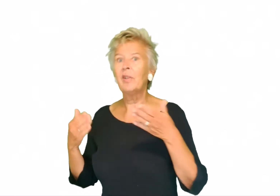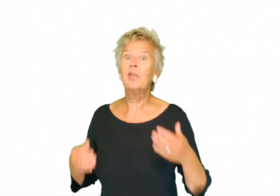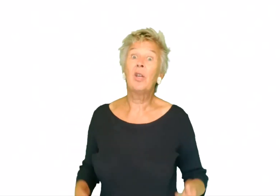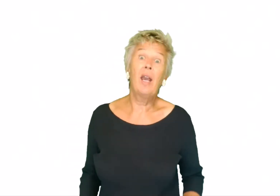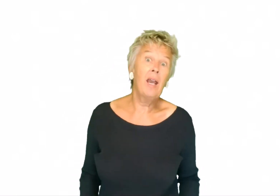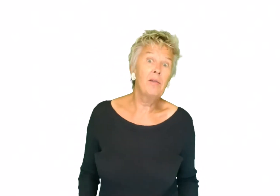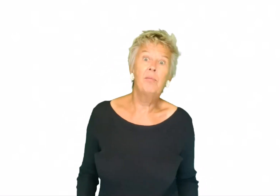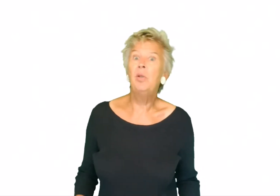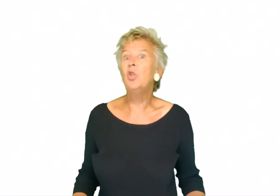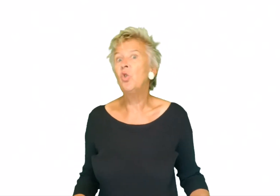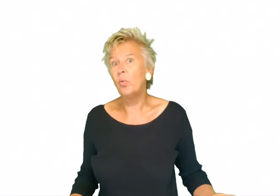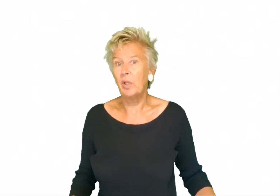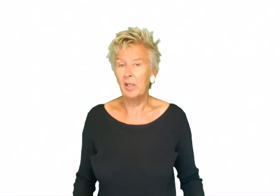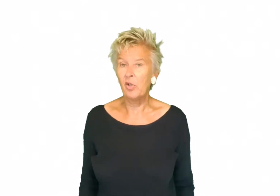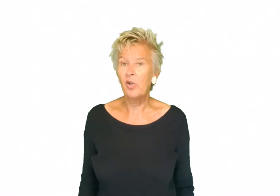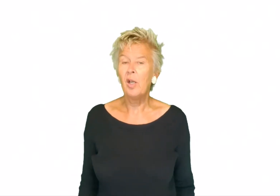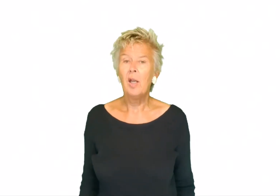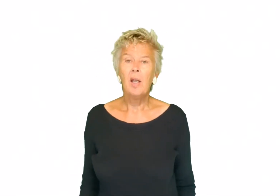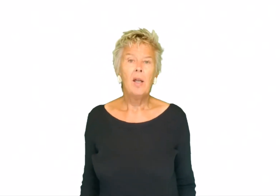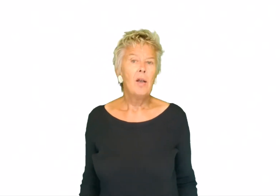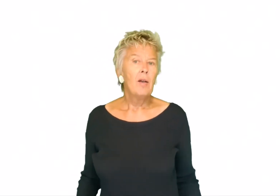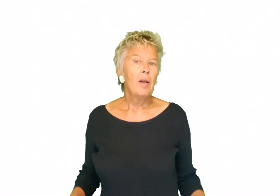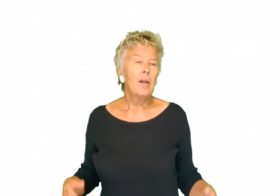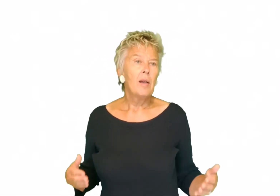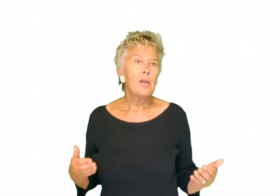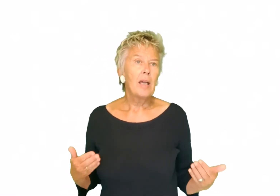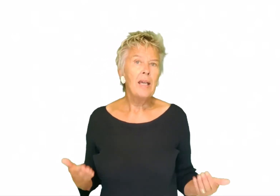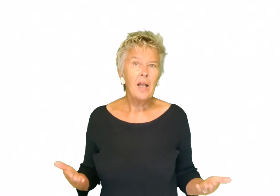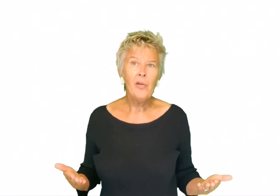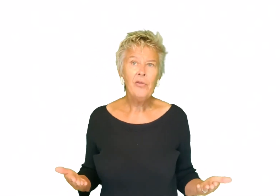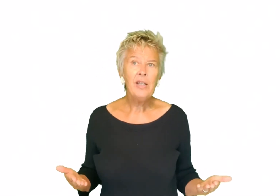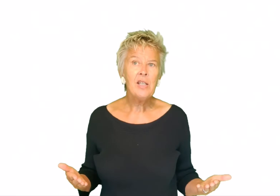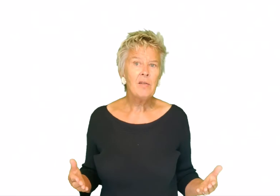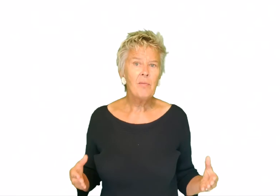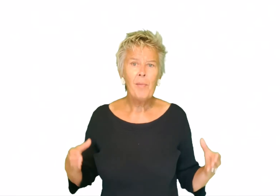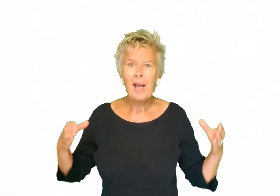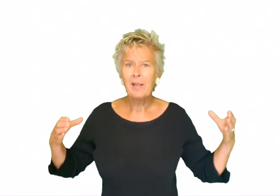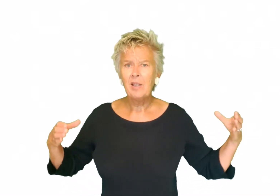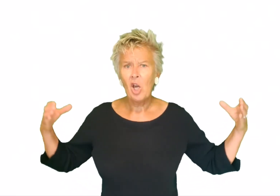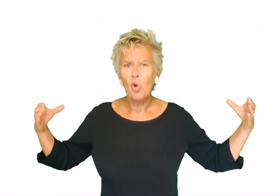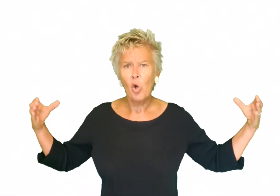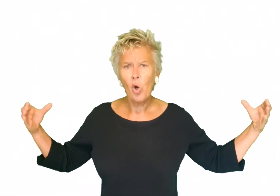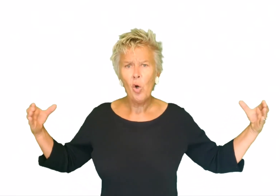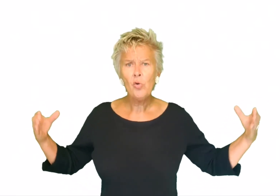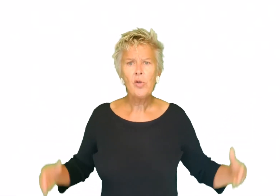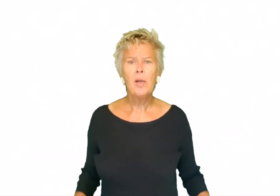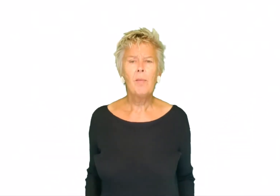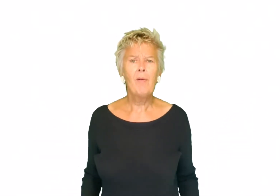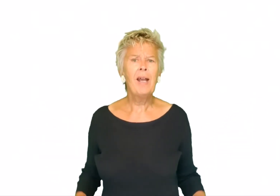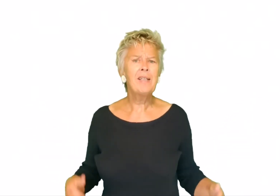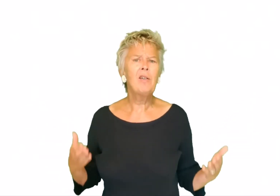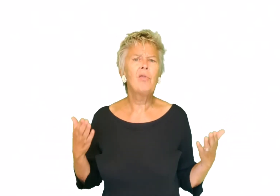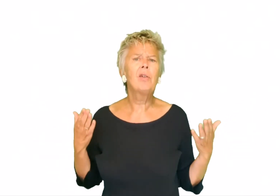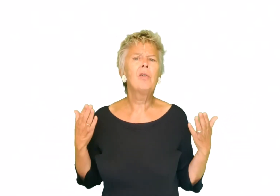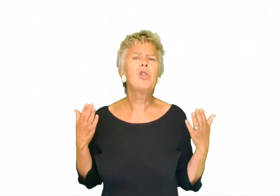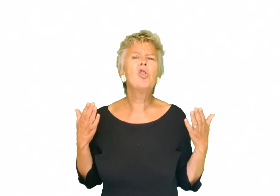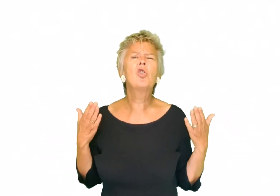dat het echt bijzonder is. Dus gigantisch. We maken het niet heel groot. Maar we laten zien van het is